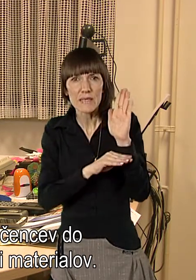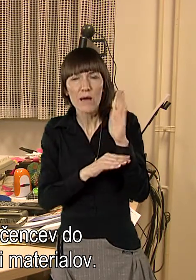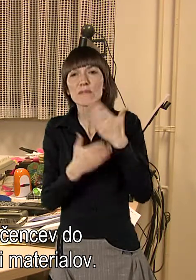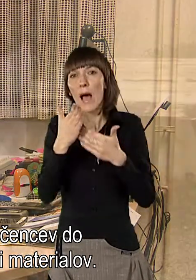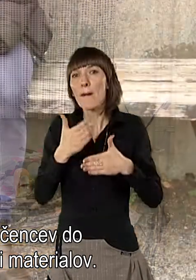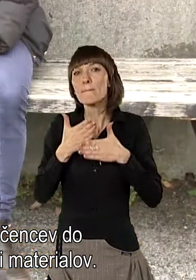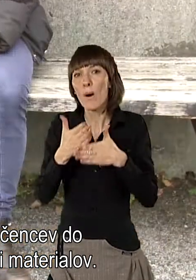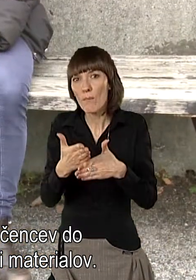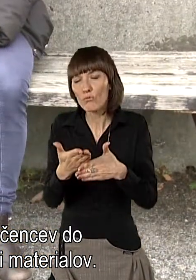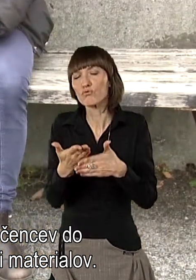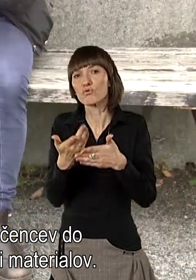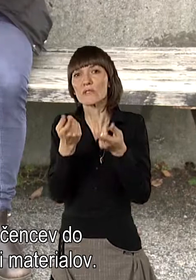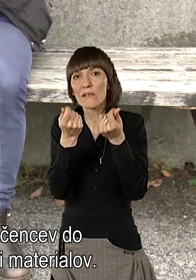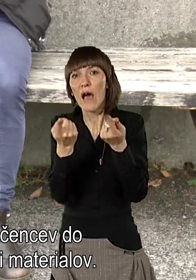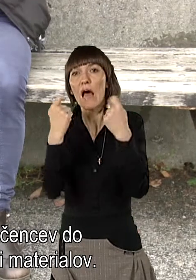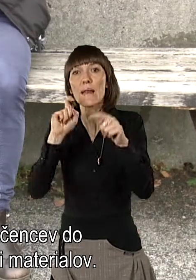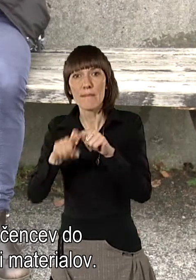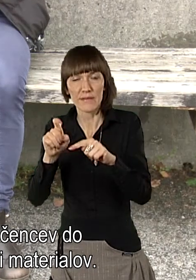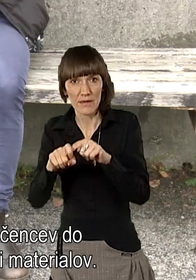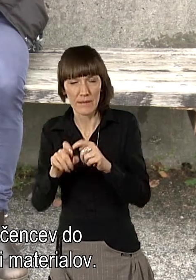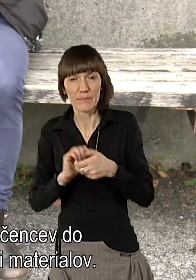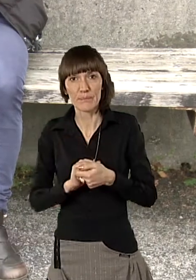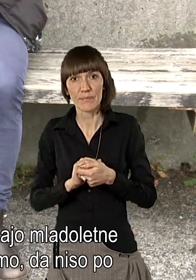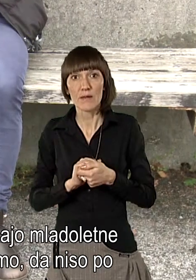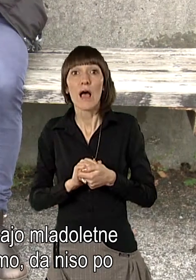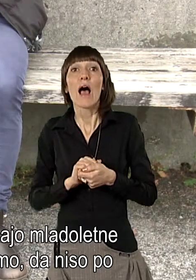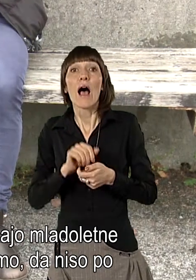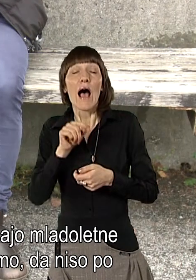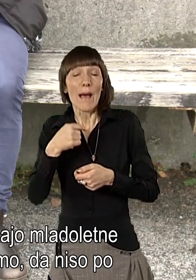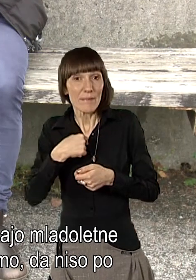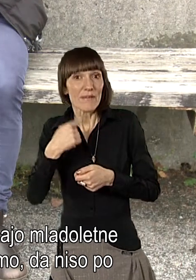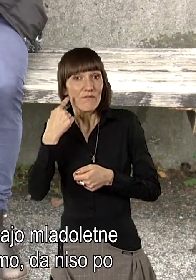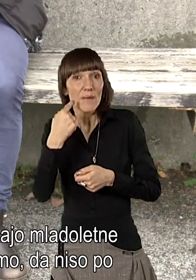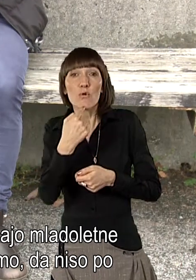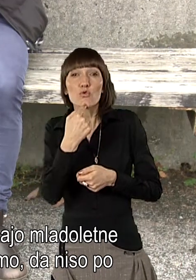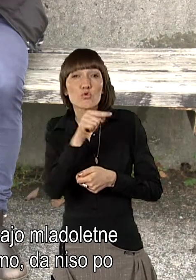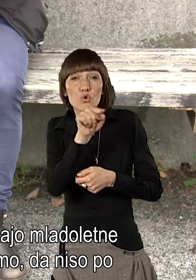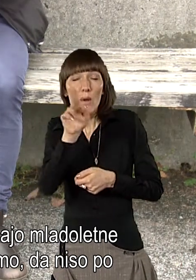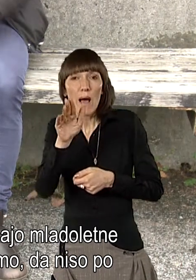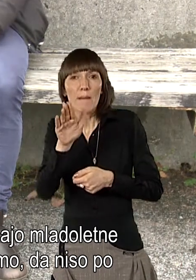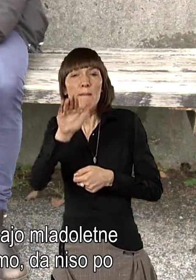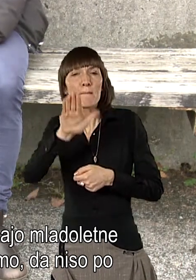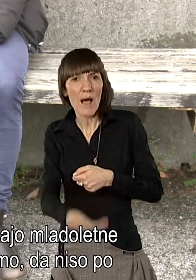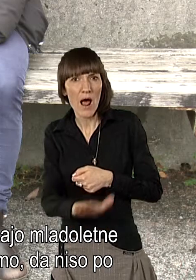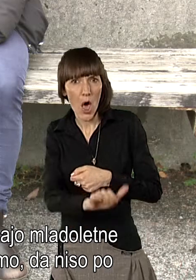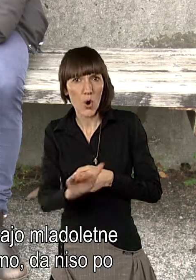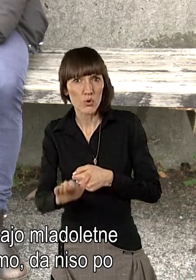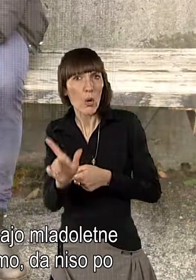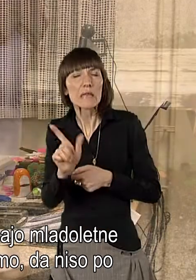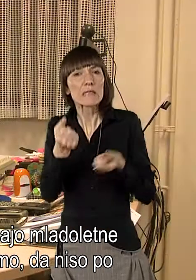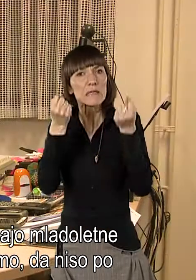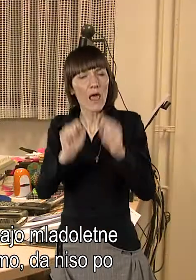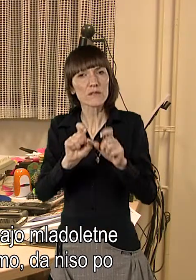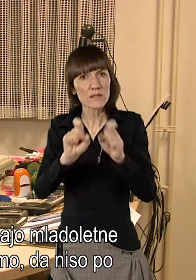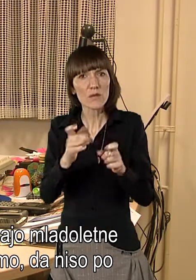do doniranih sredstv ali materialov. Upravičeni so pač tisti, za kateri vemo, da imajo mladoletne otroke, da